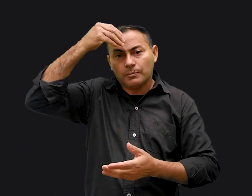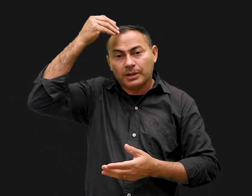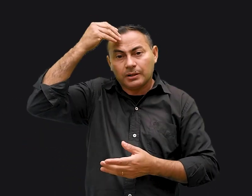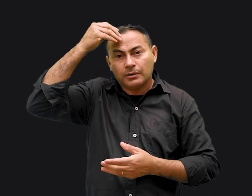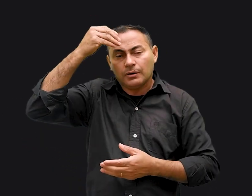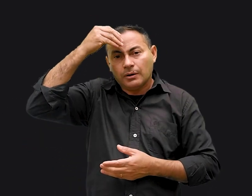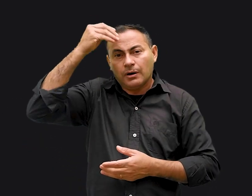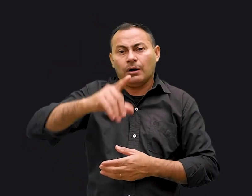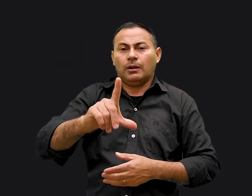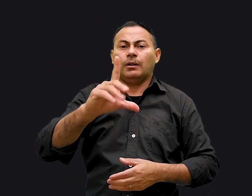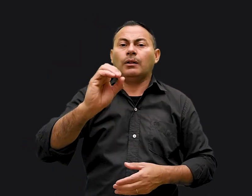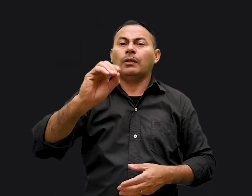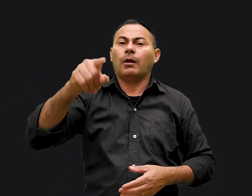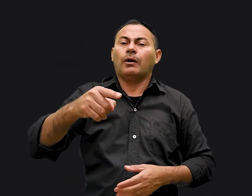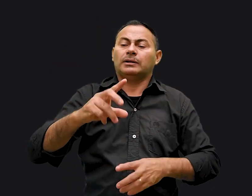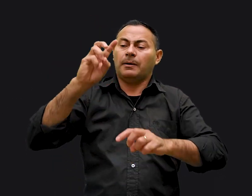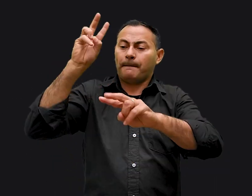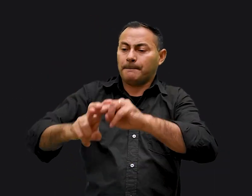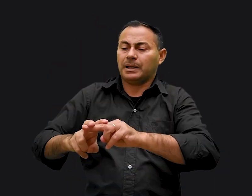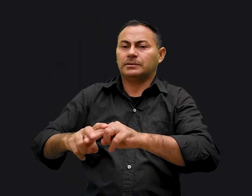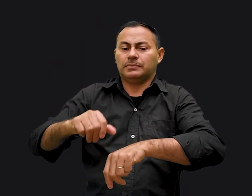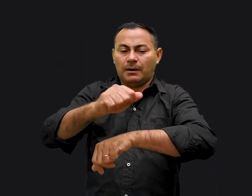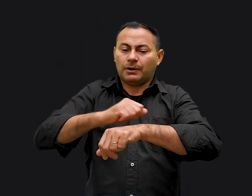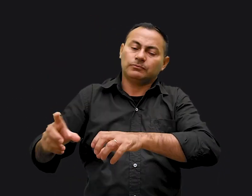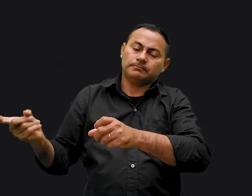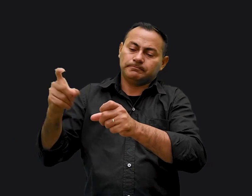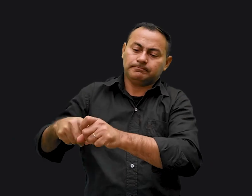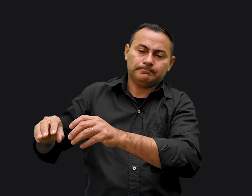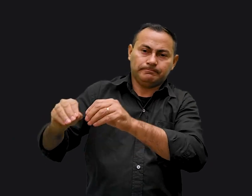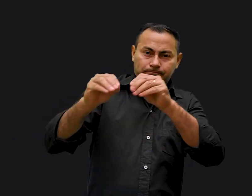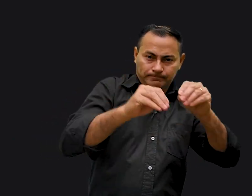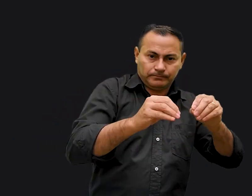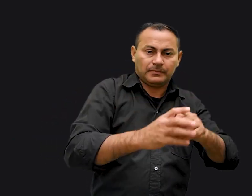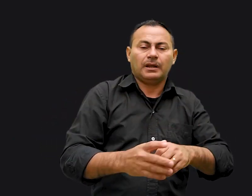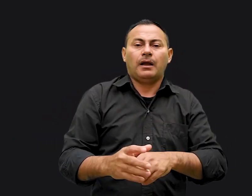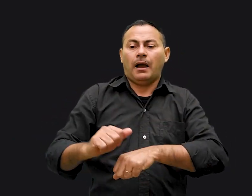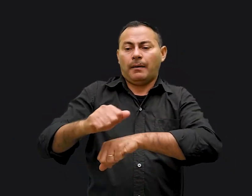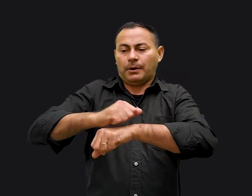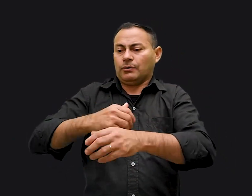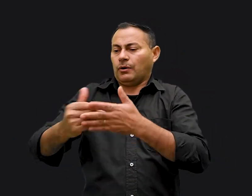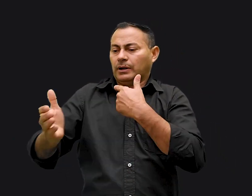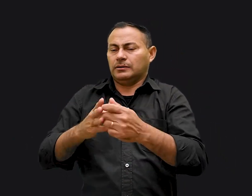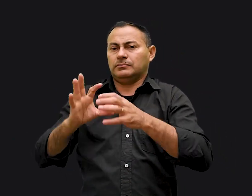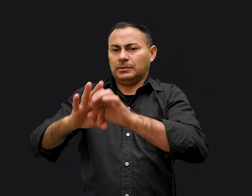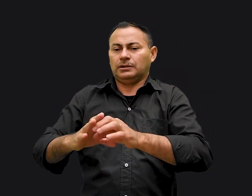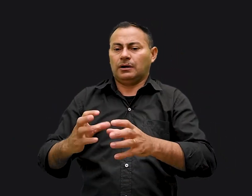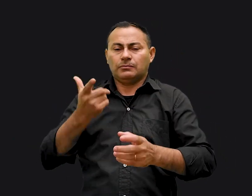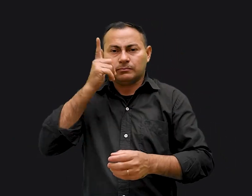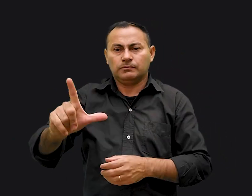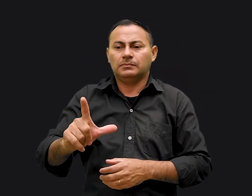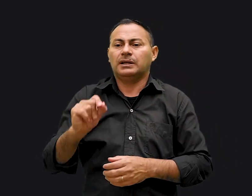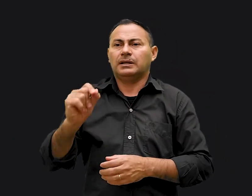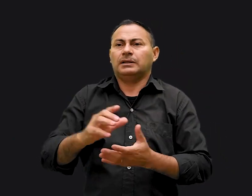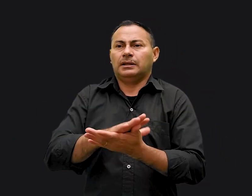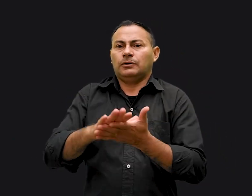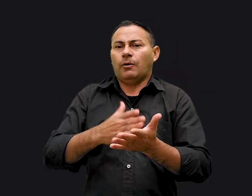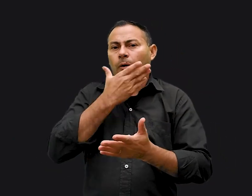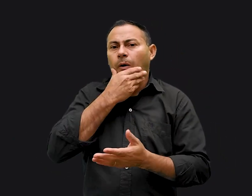Ló tinha sido feito prisioneiro e Abraão o trouxe de volta Abraão recusou qualquer espólio de sua conquista Para que nenhum homem